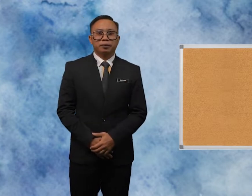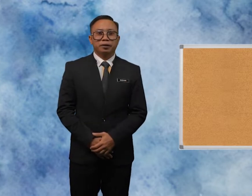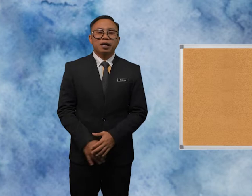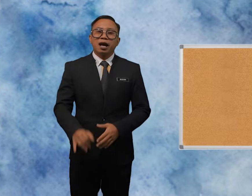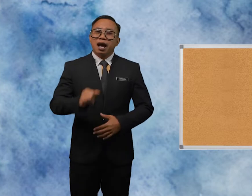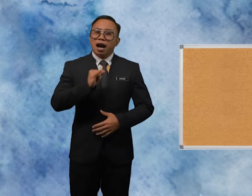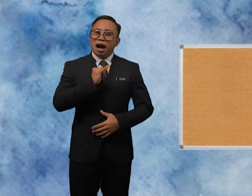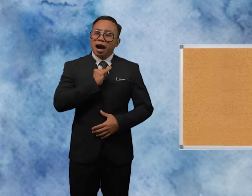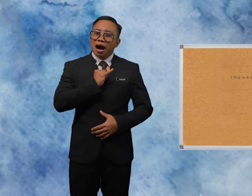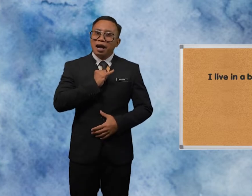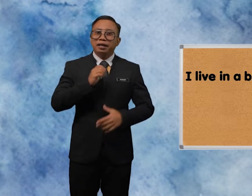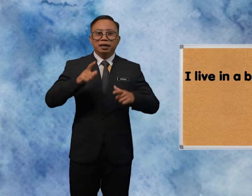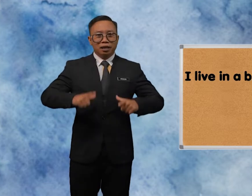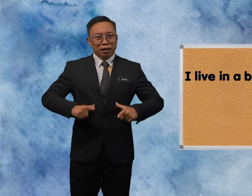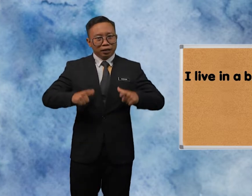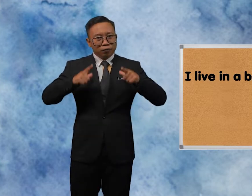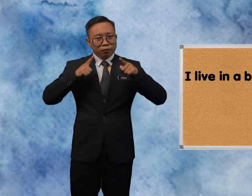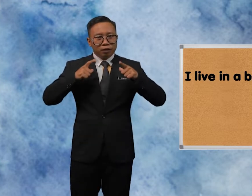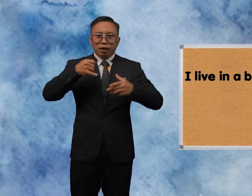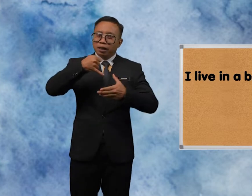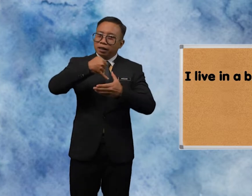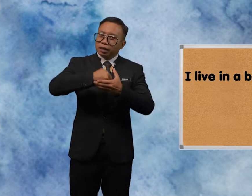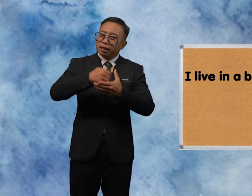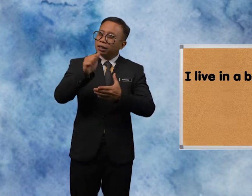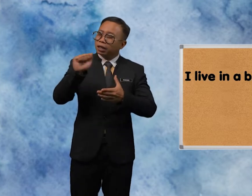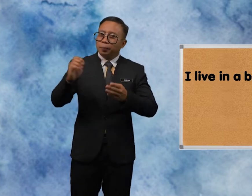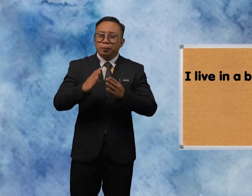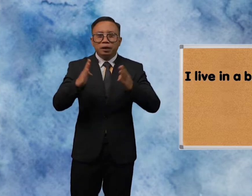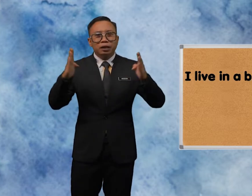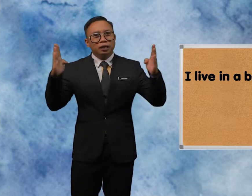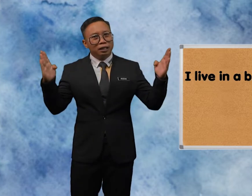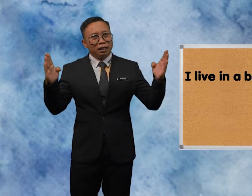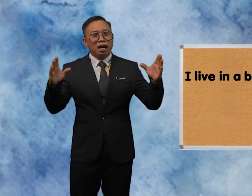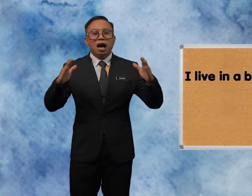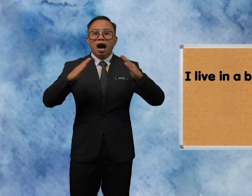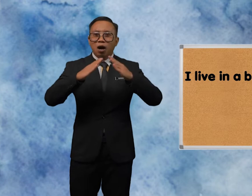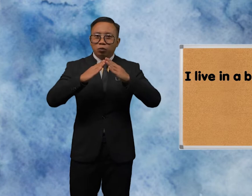I I Live In A Big House